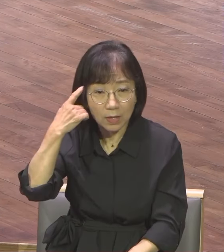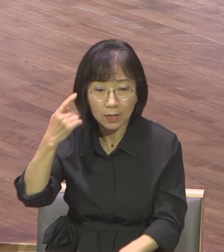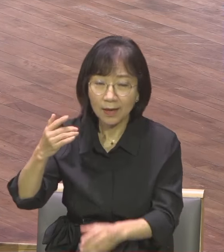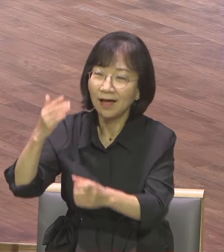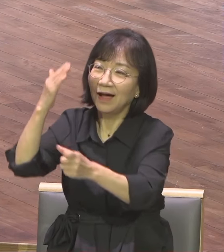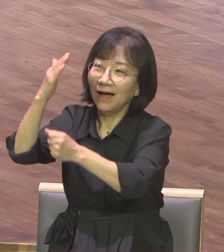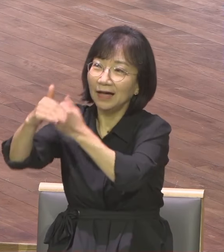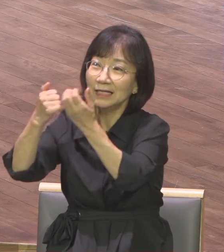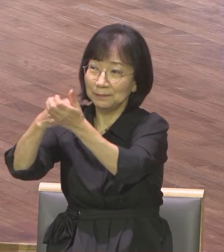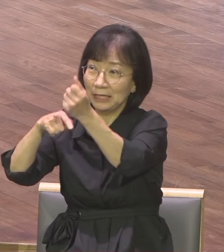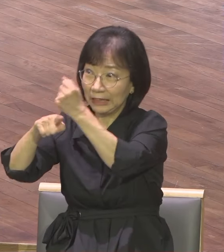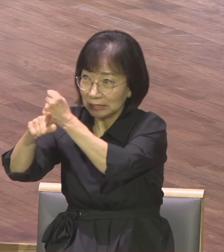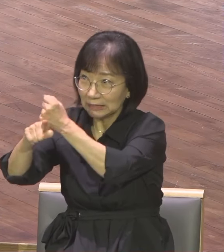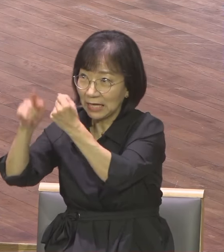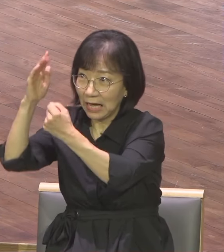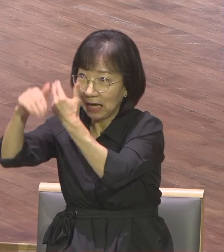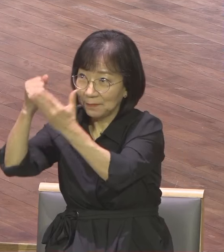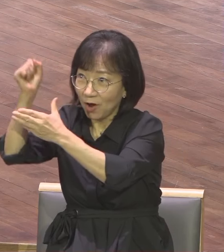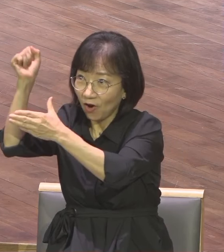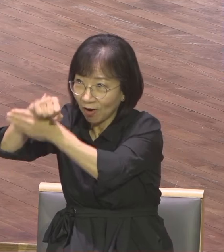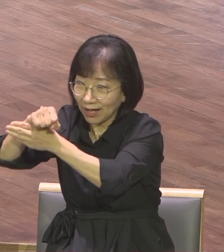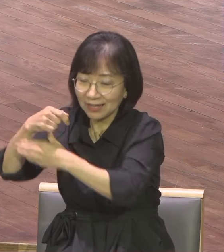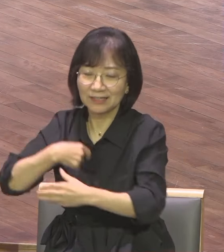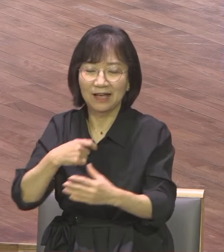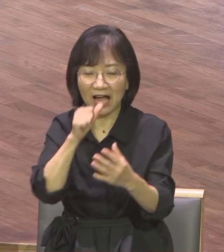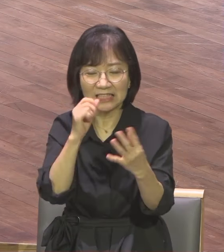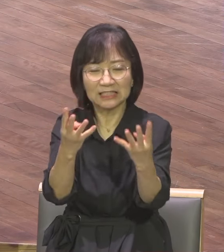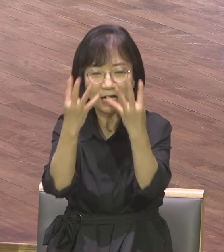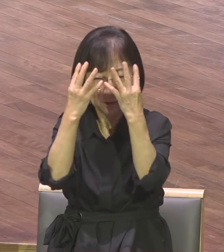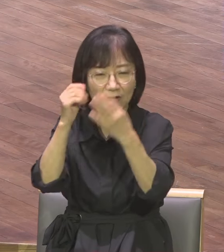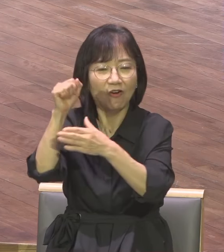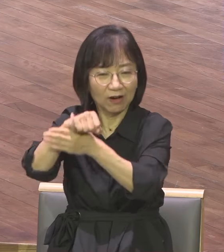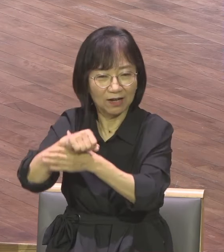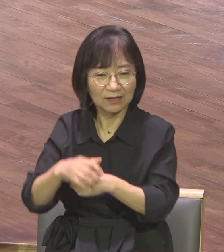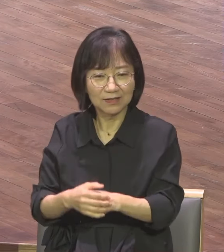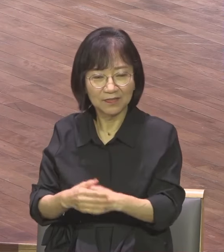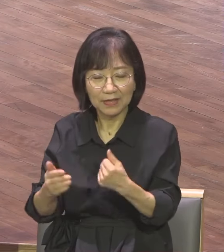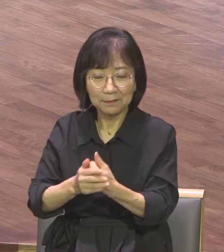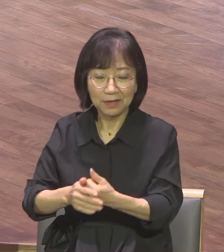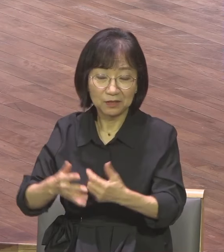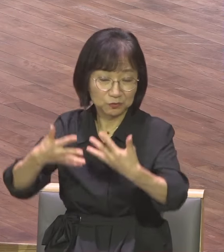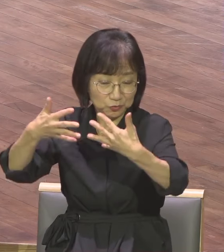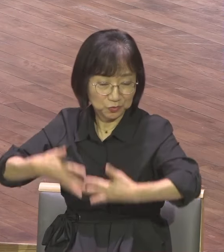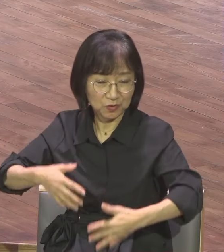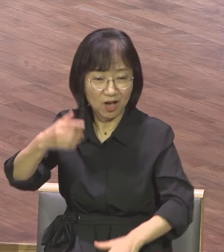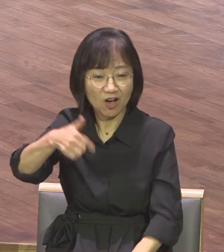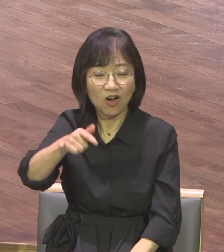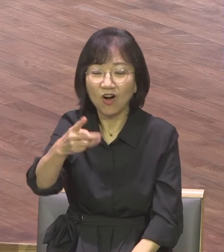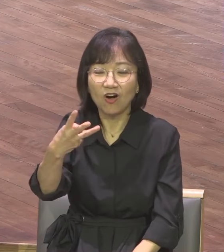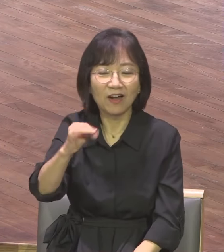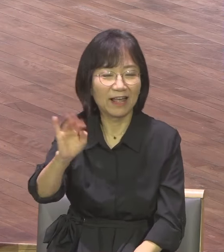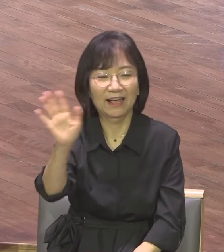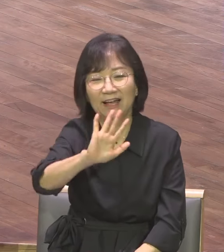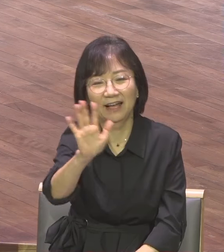거래 관계가 아닙니다 사김의 관계 요한 1서에 보면 사김이라는 단어가 세 번 나오거든요